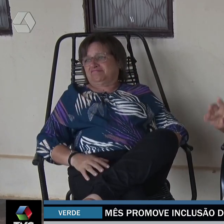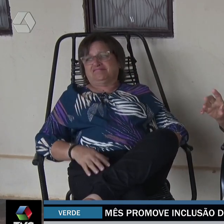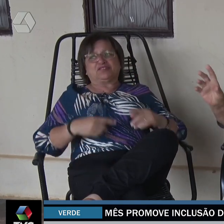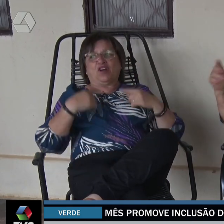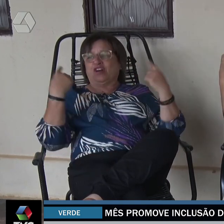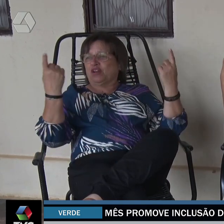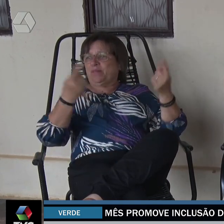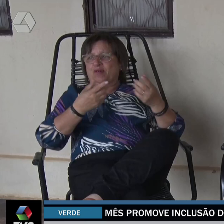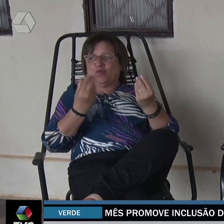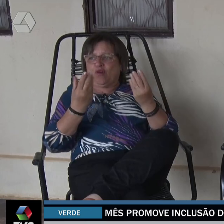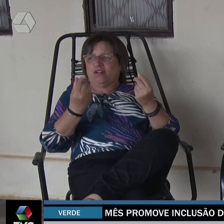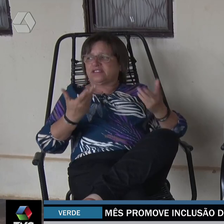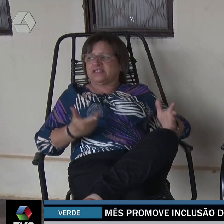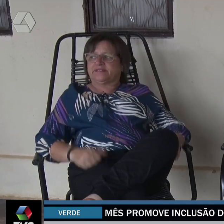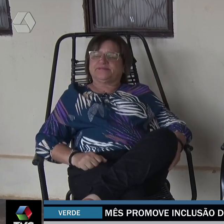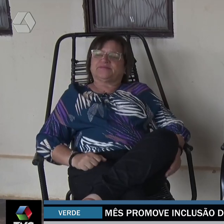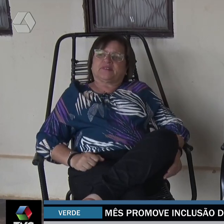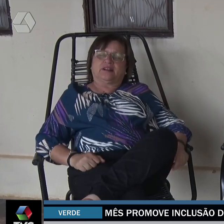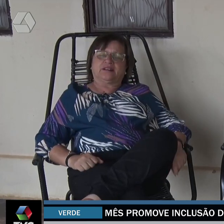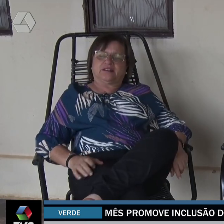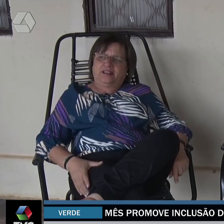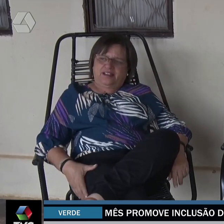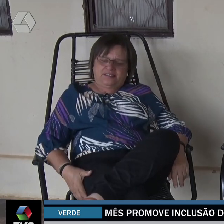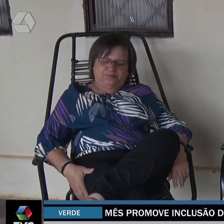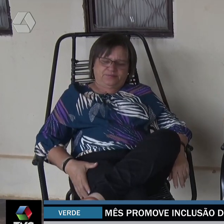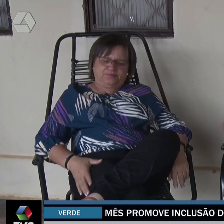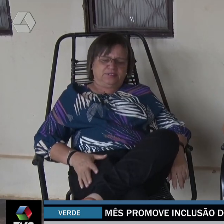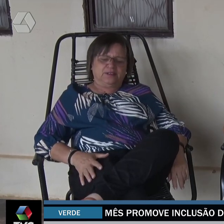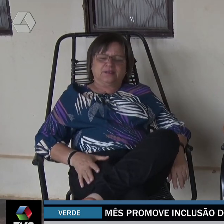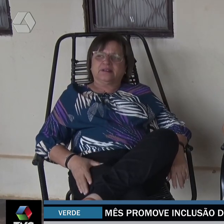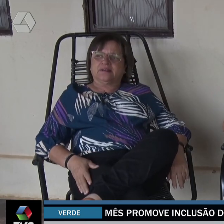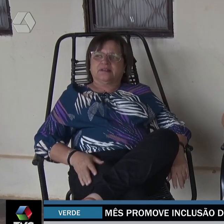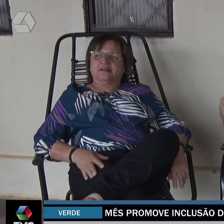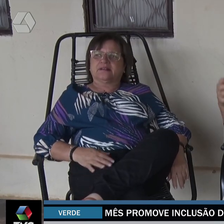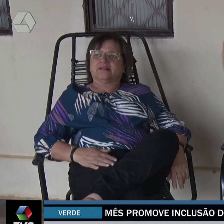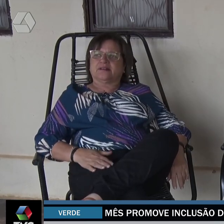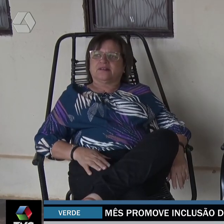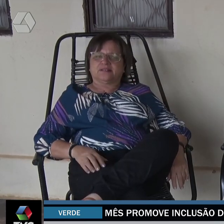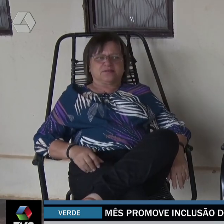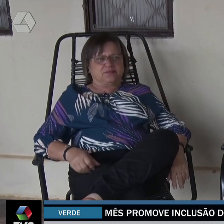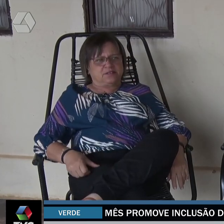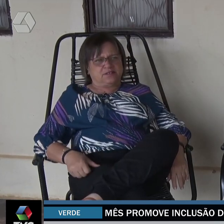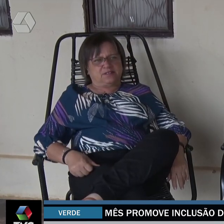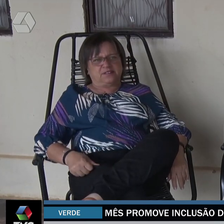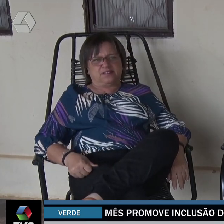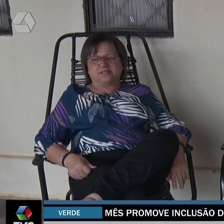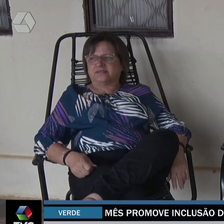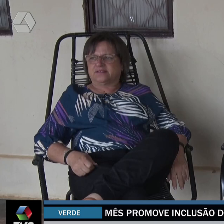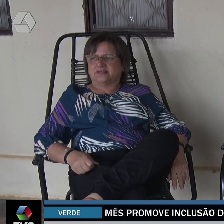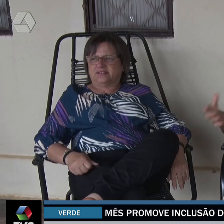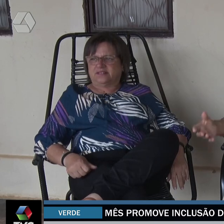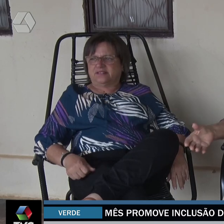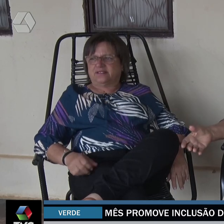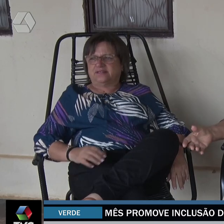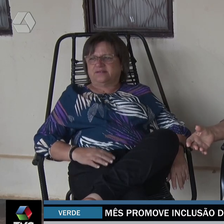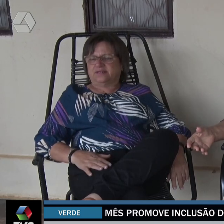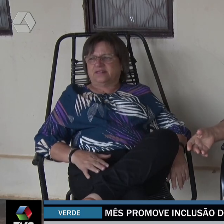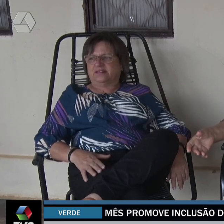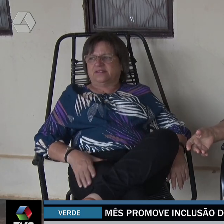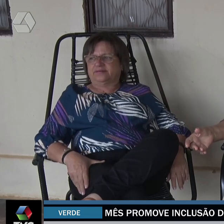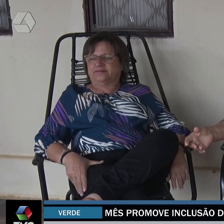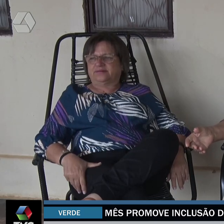Ela sempre foi trabalhadeira, foi calma. Lá no serviço, o povo